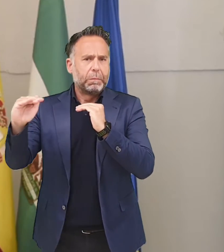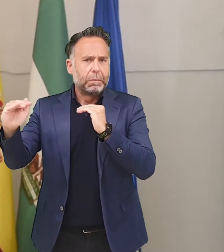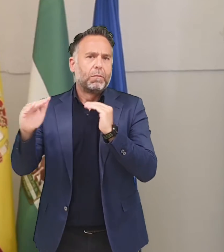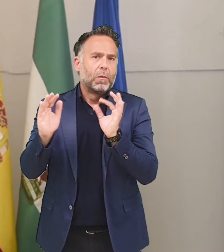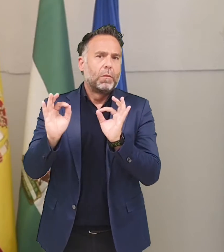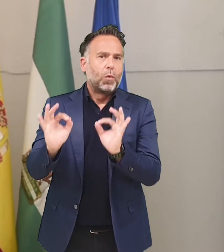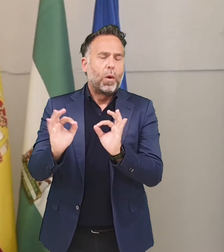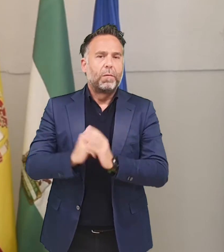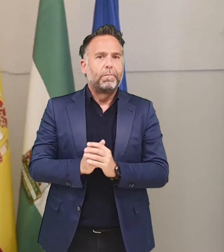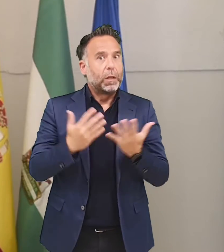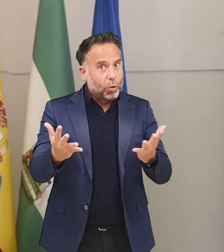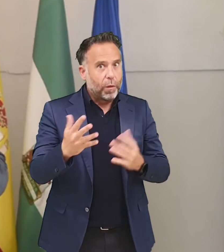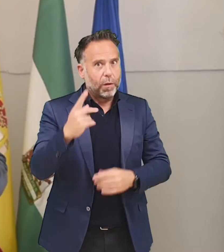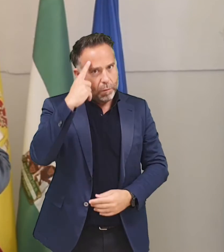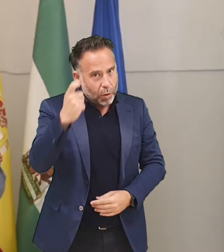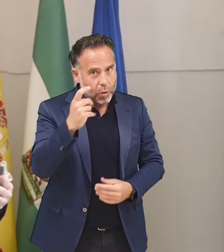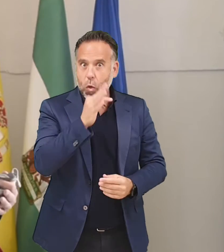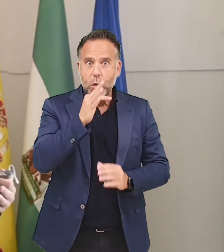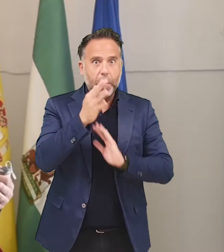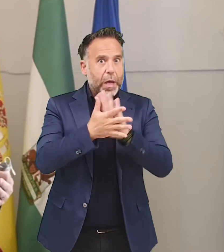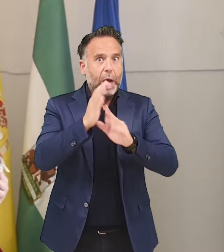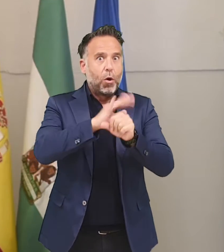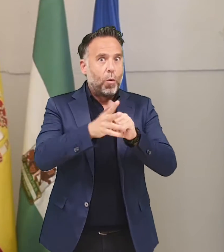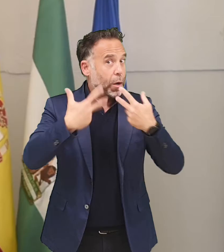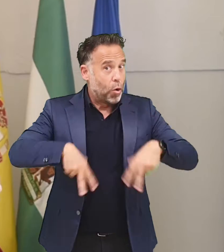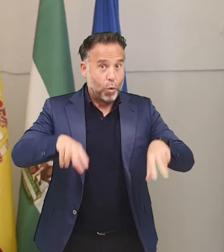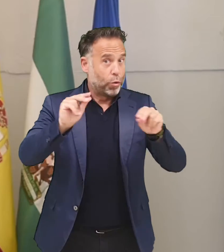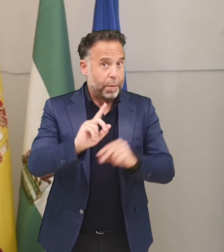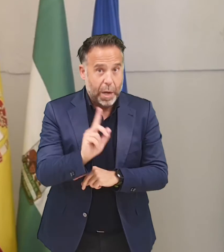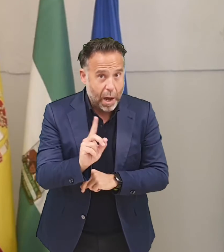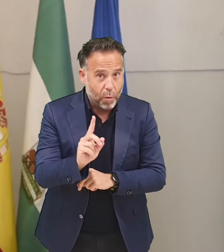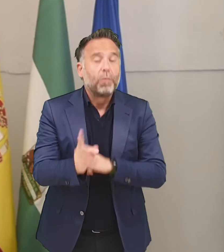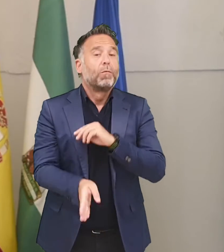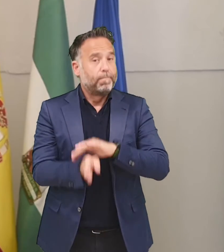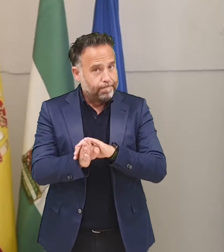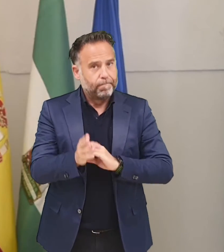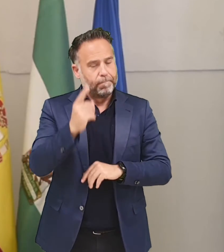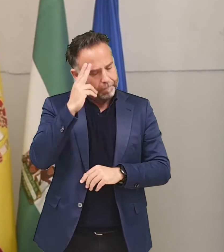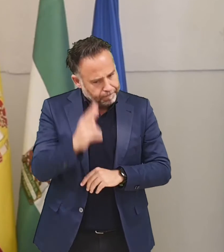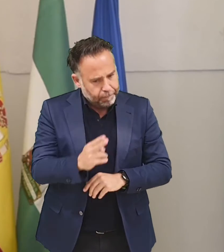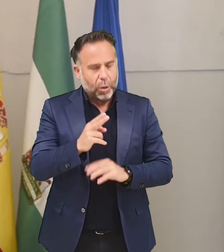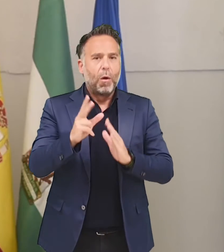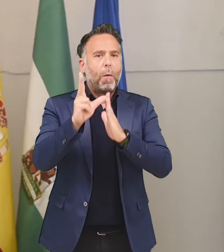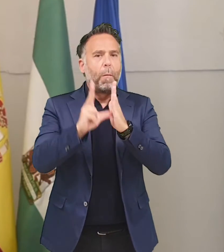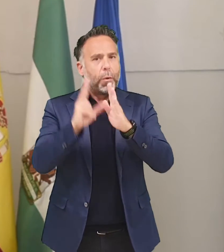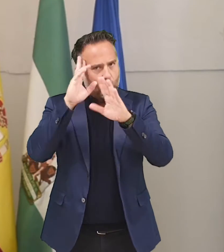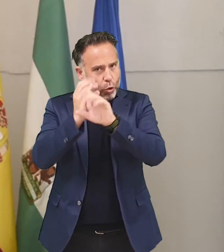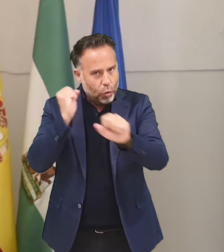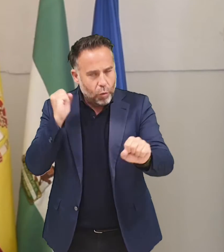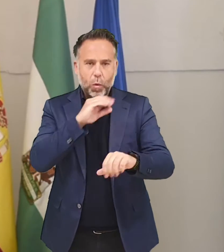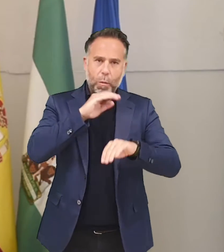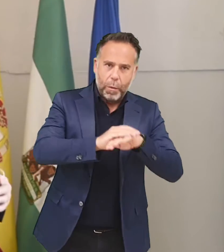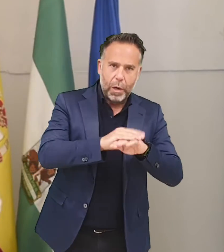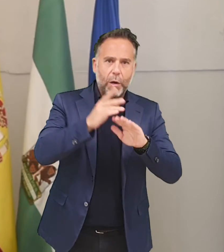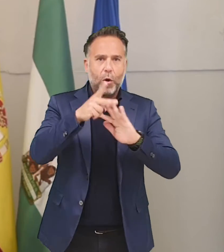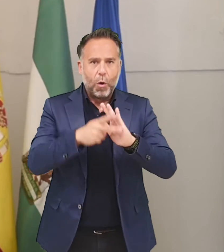ligero repunte. Por lo tanto, es momento de recordar que no hemos terminado este tema, que hemos de seguir respetando los protocolos